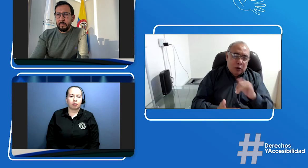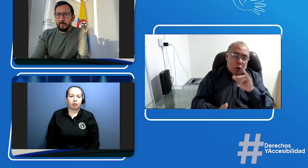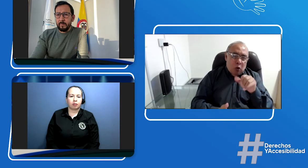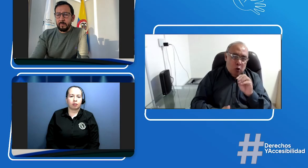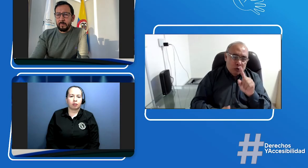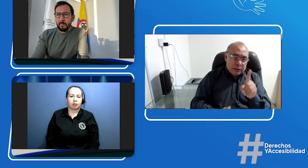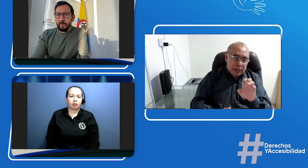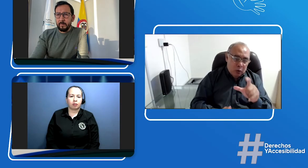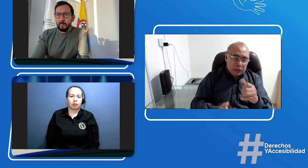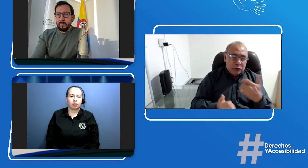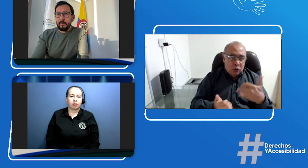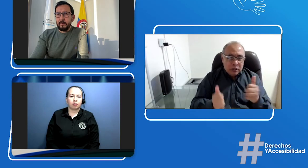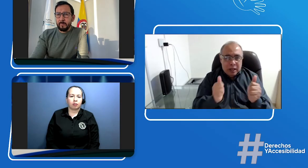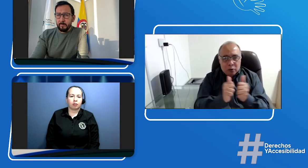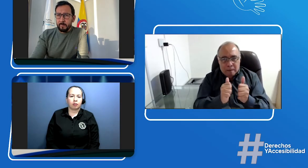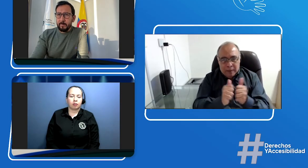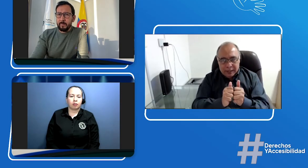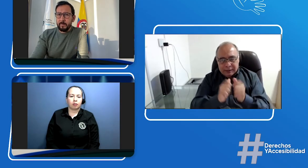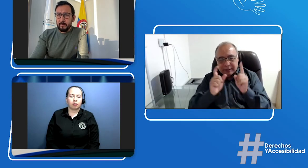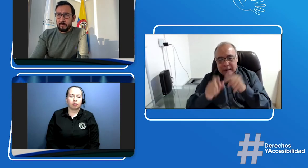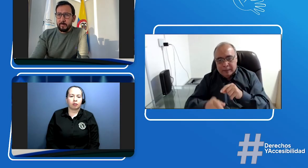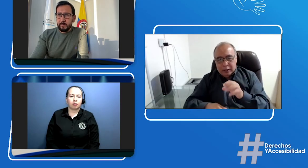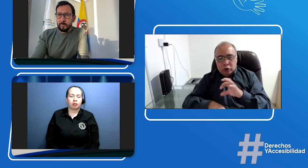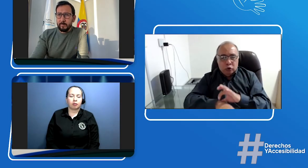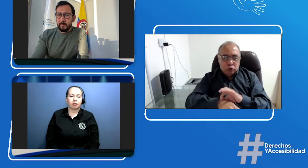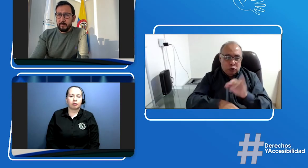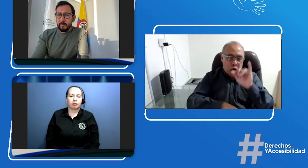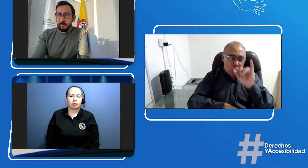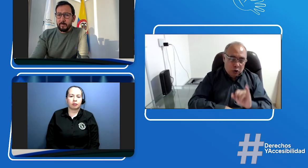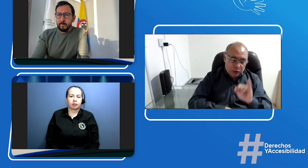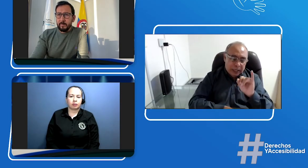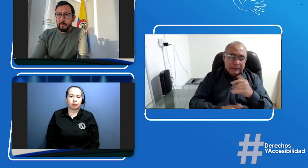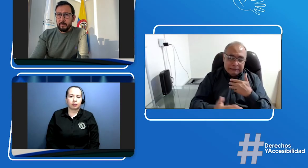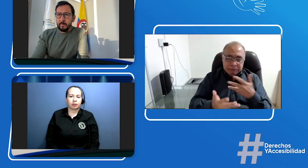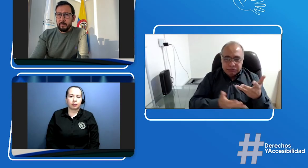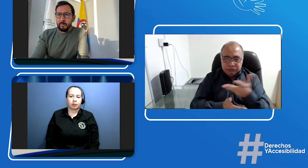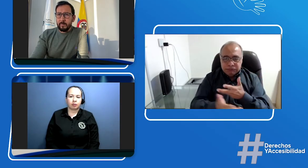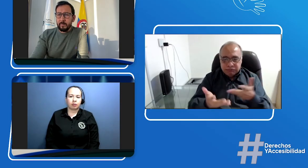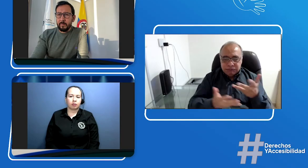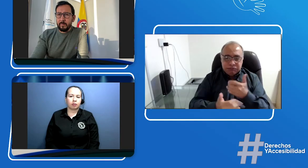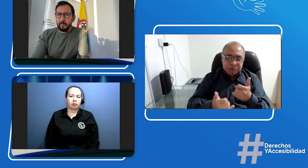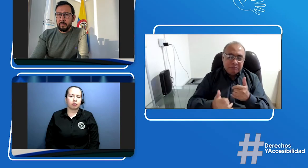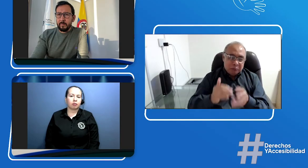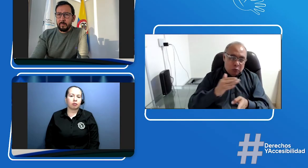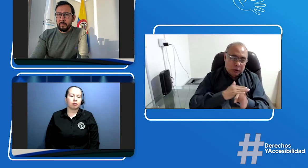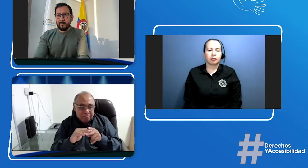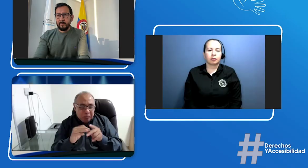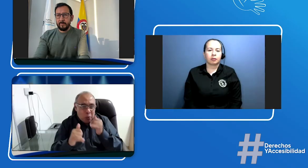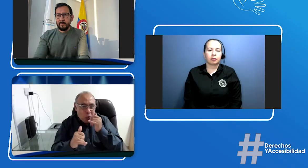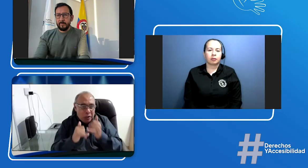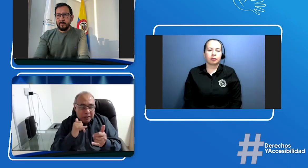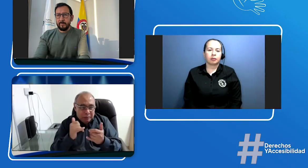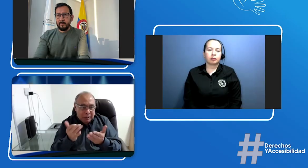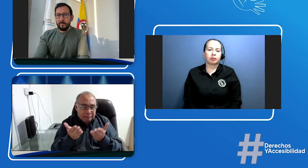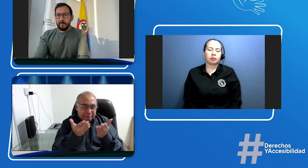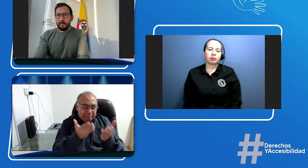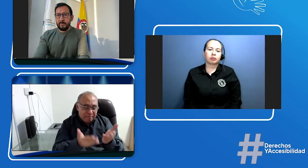los demás y las demás José Luis muchísimas gracias por acompañarnos también nuevamente como lo mencioné ok sí qué pena